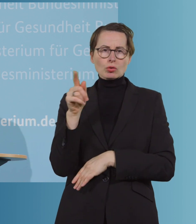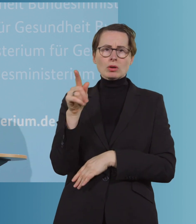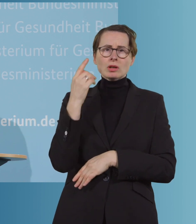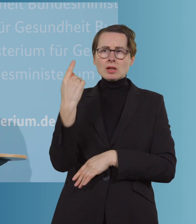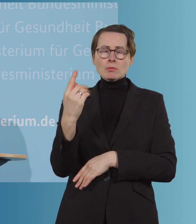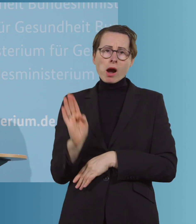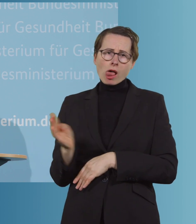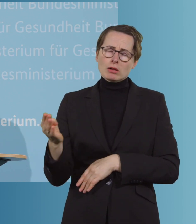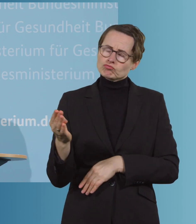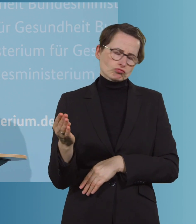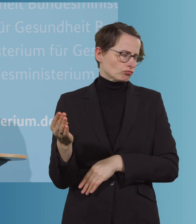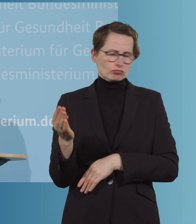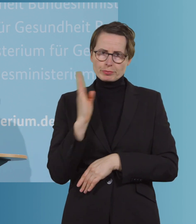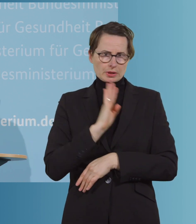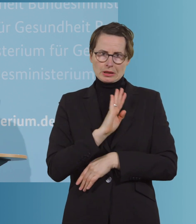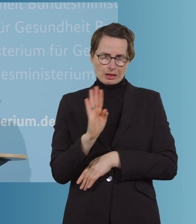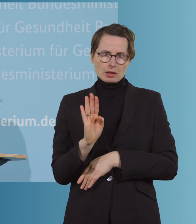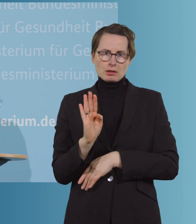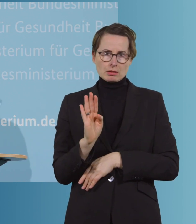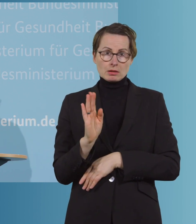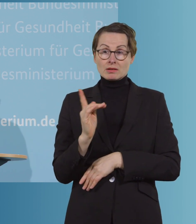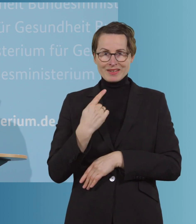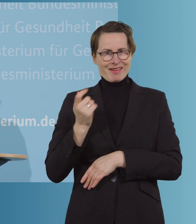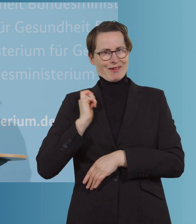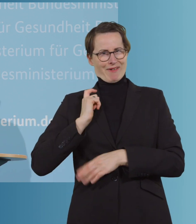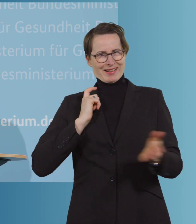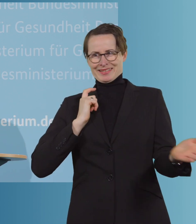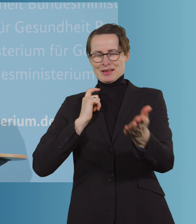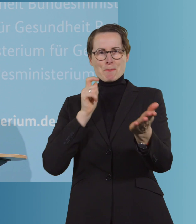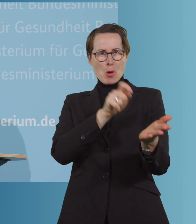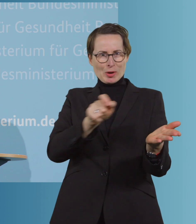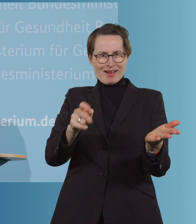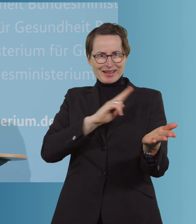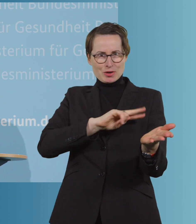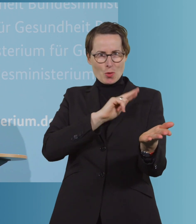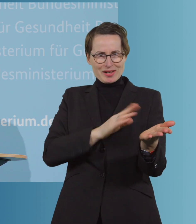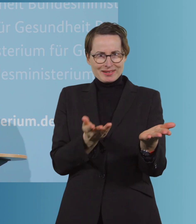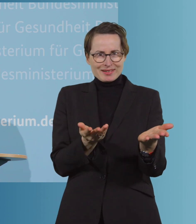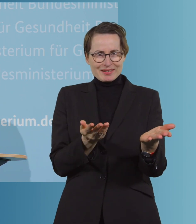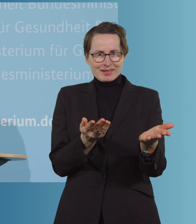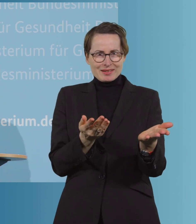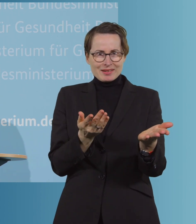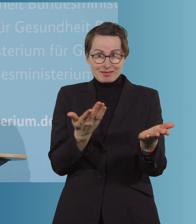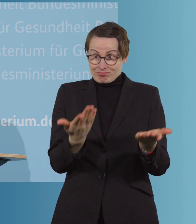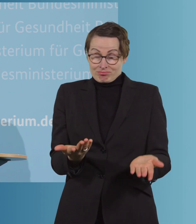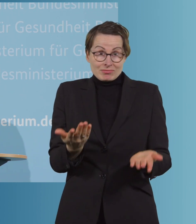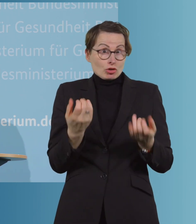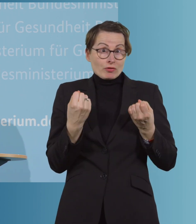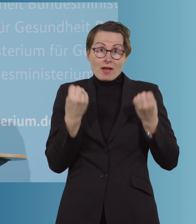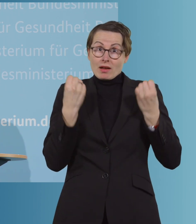Wir erwarten gerade, dass viele Bürgerinnen und Bürger Geduld haben in dieser schwierigen Phase der Pandemie mit